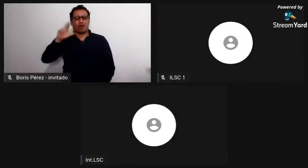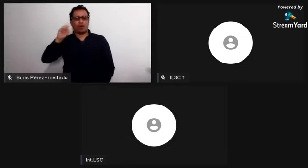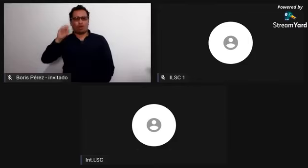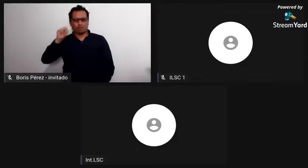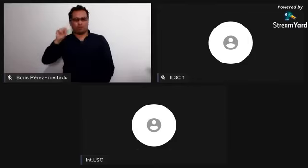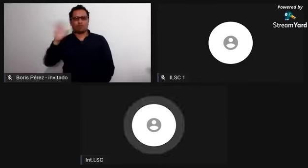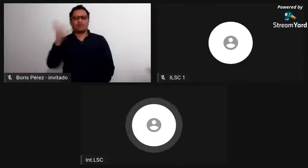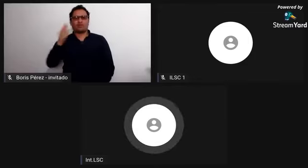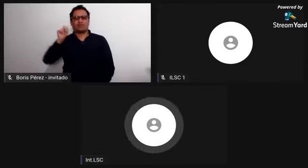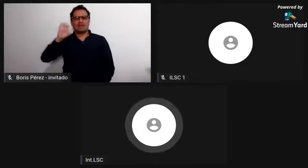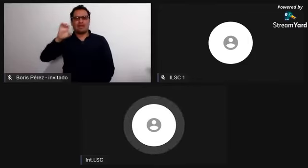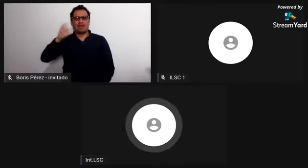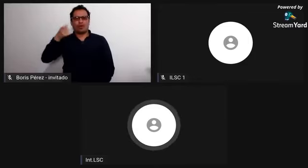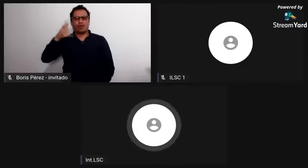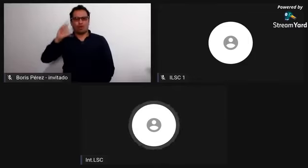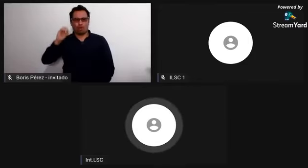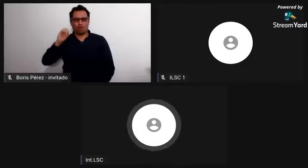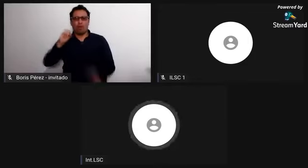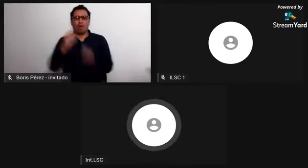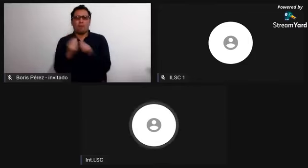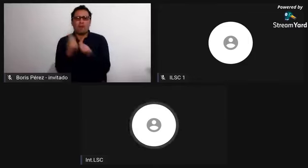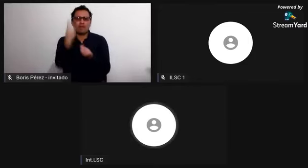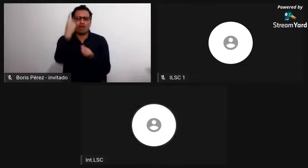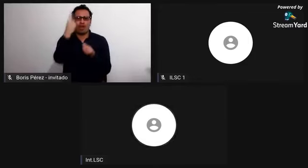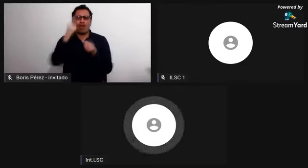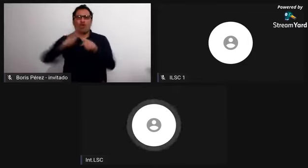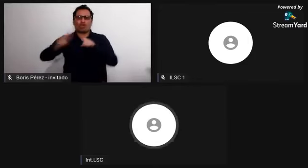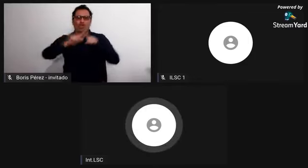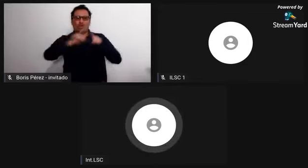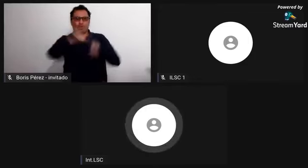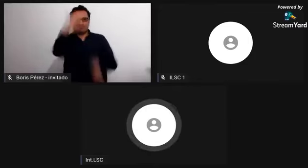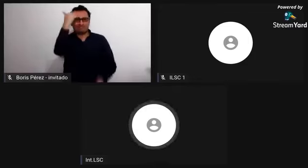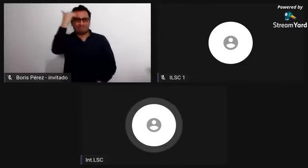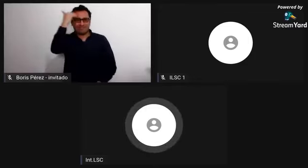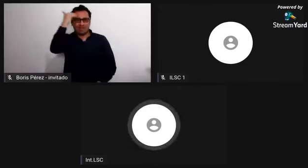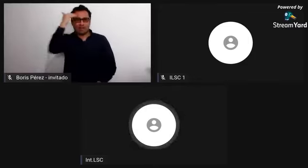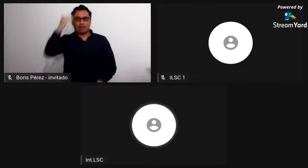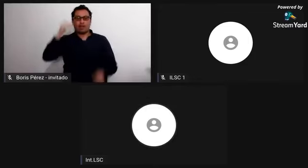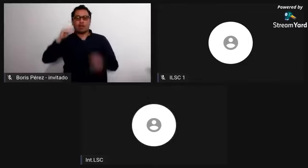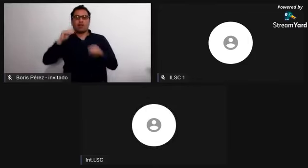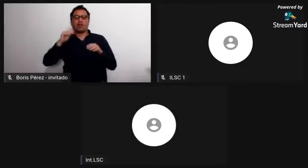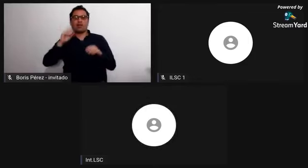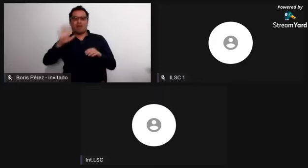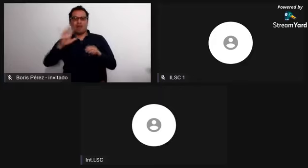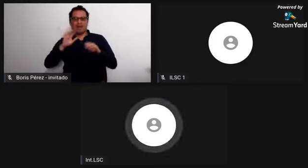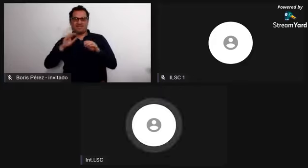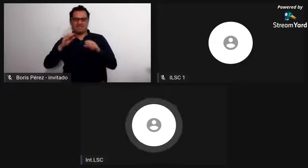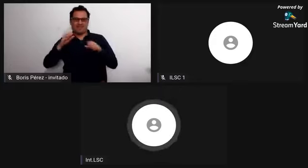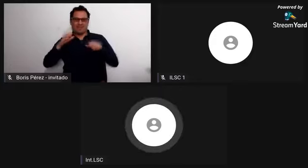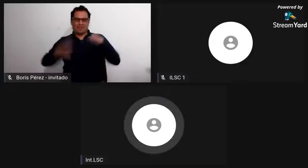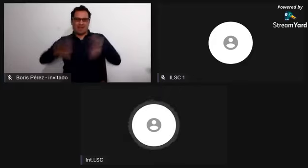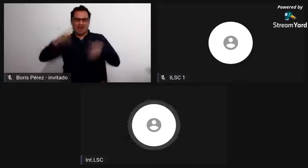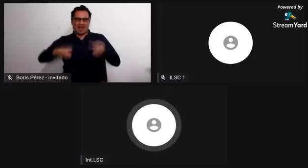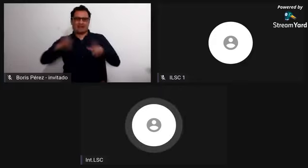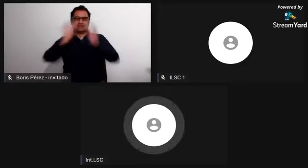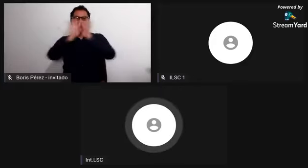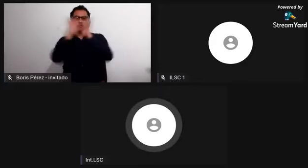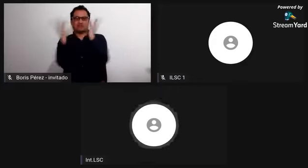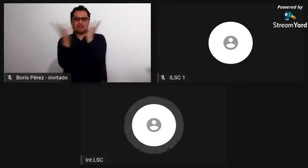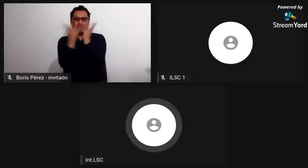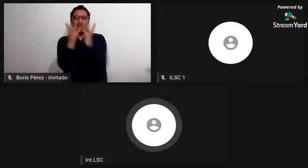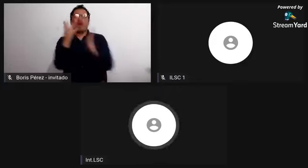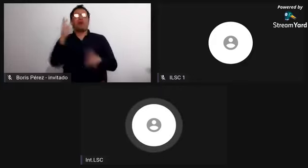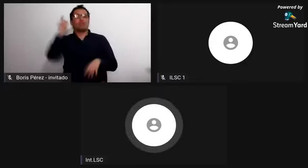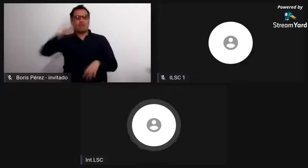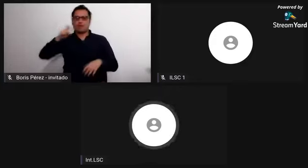Los cimarrones anteriormente, cuando establecían sus lugares